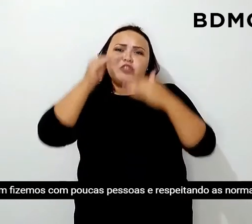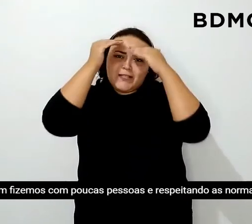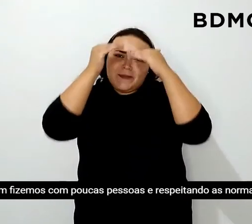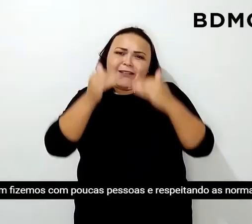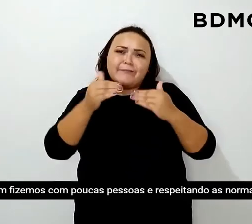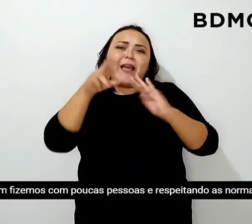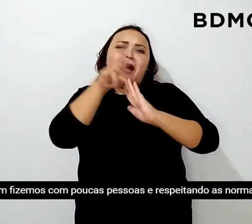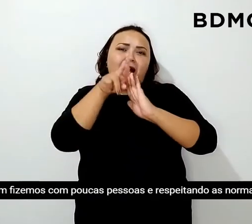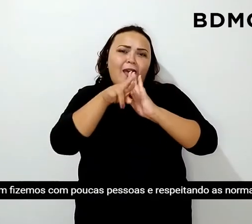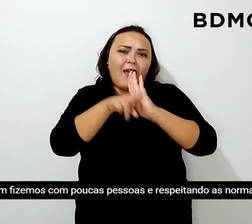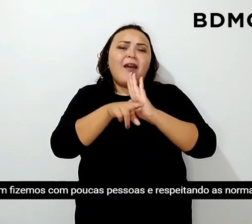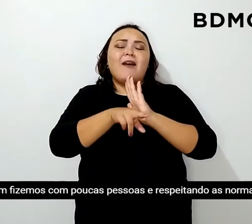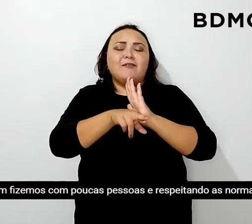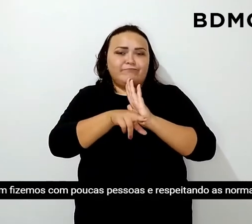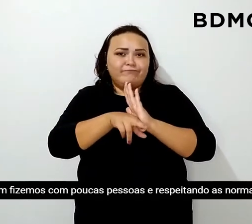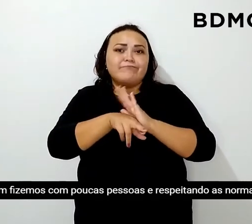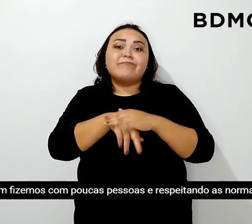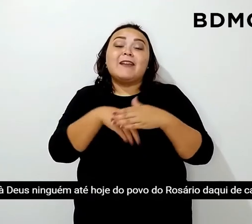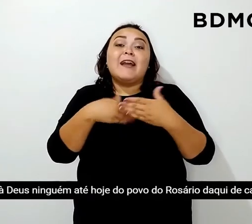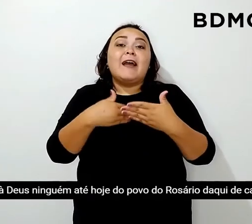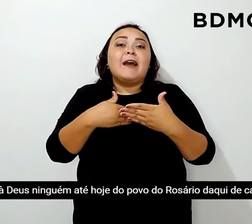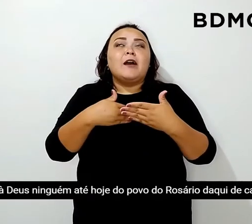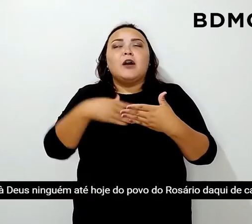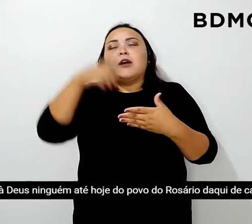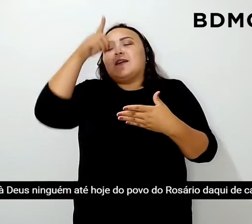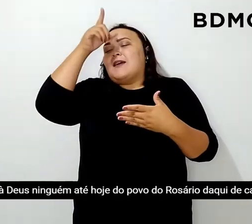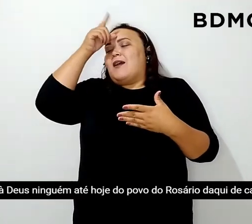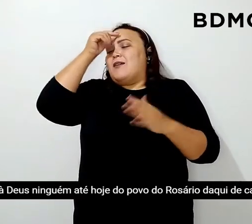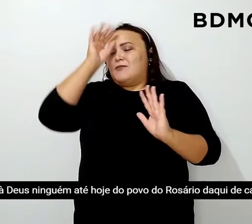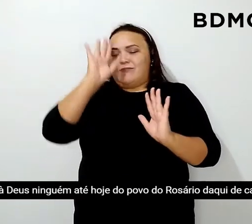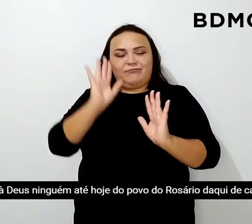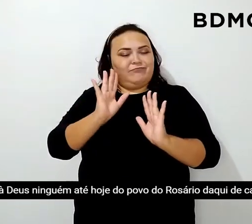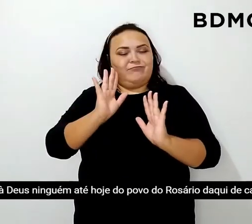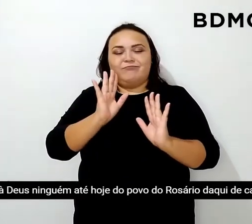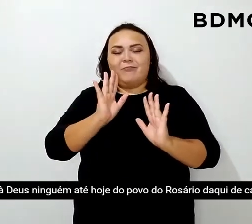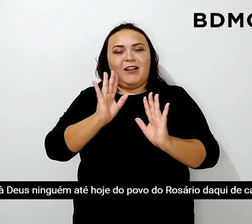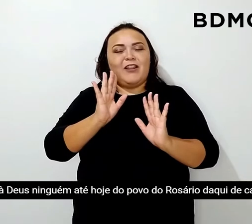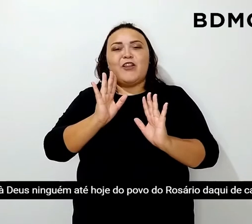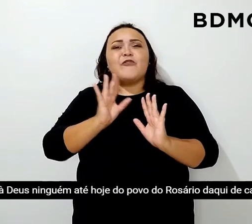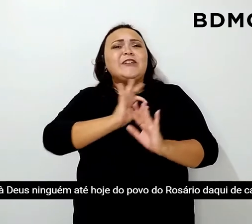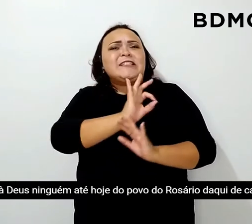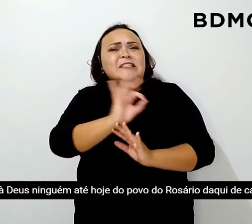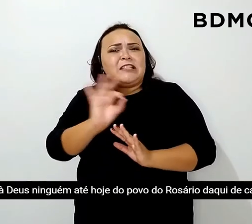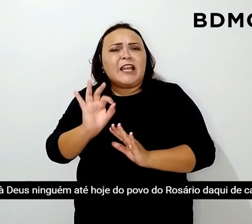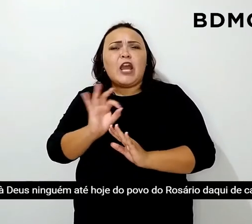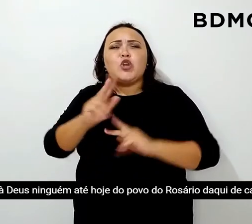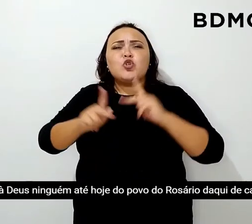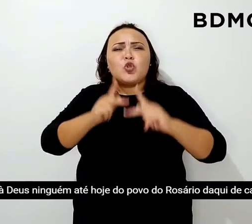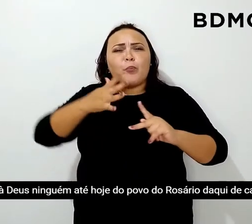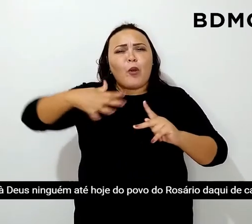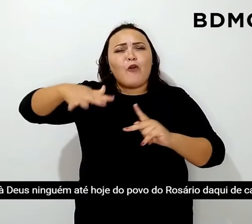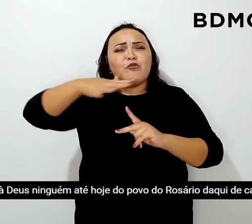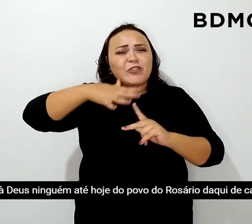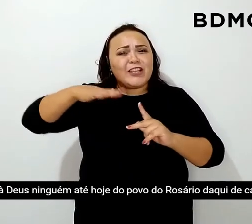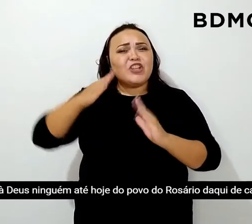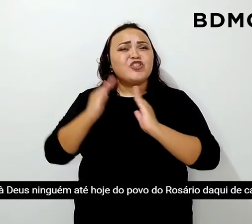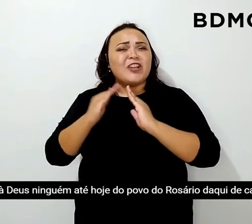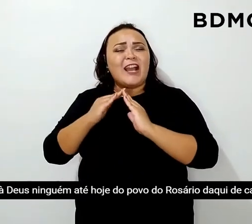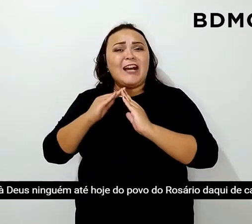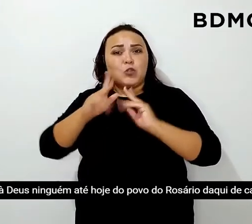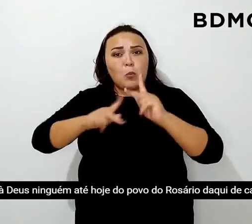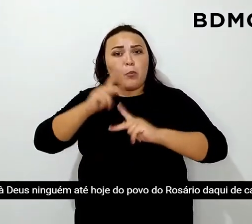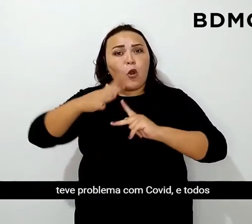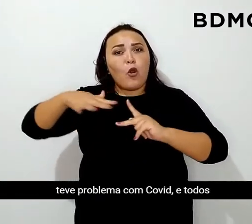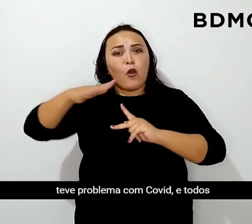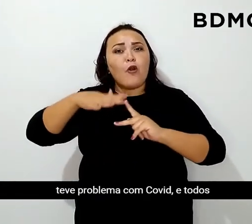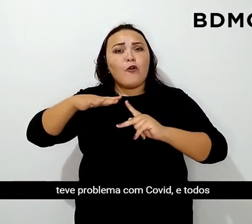respeitando as normas, graças a Deus, ninguém até hoje do povo do Rosário daqui